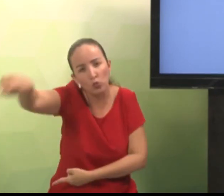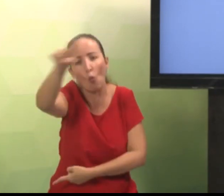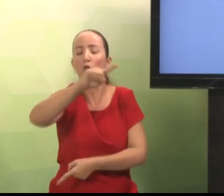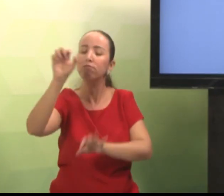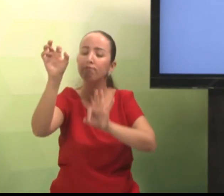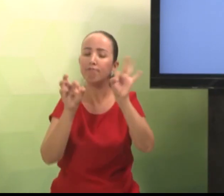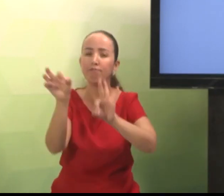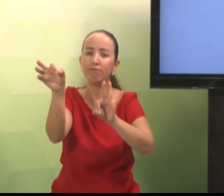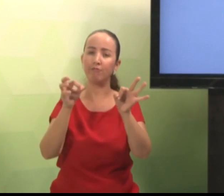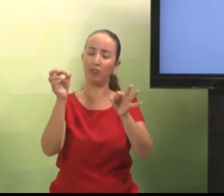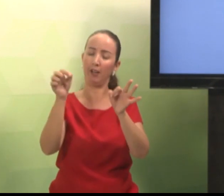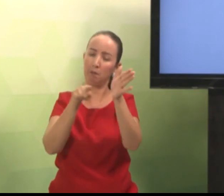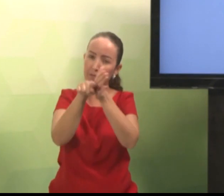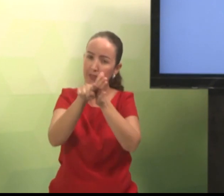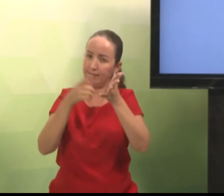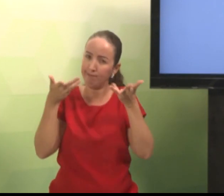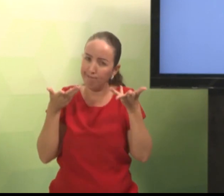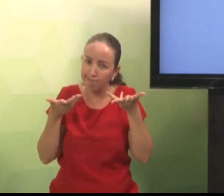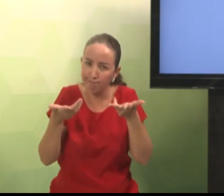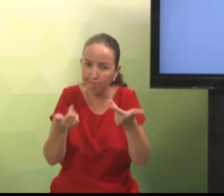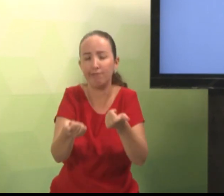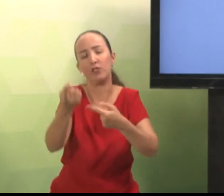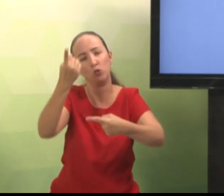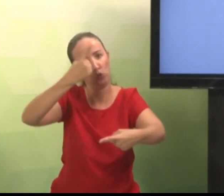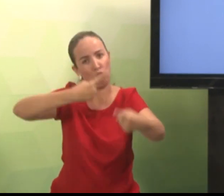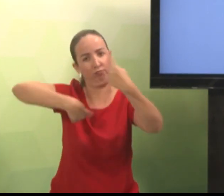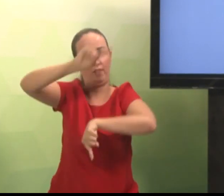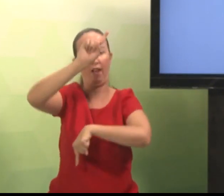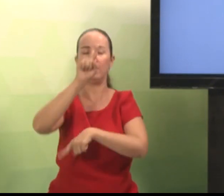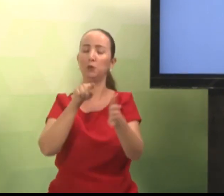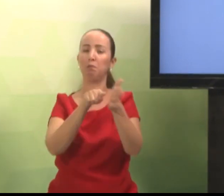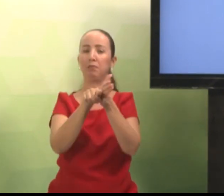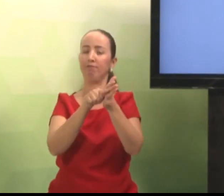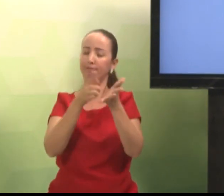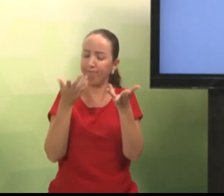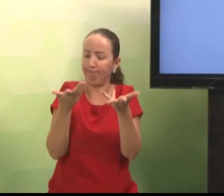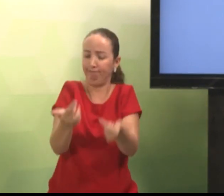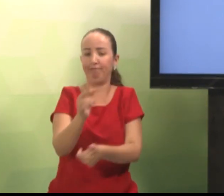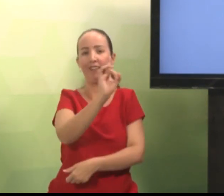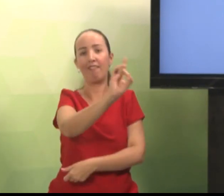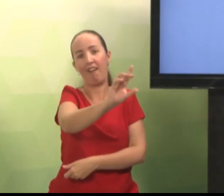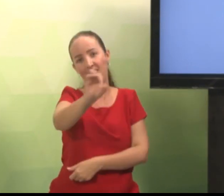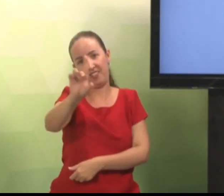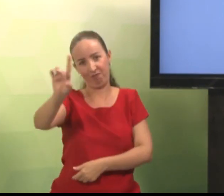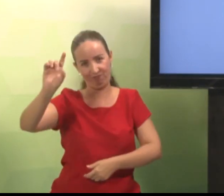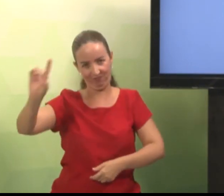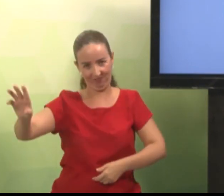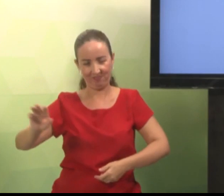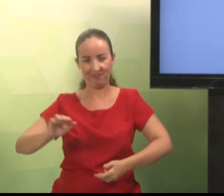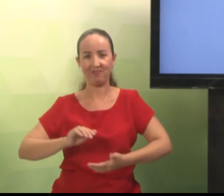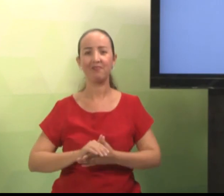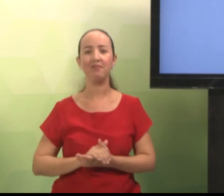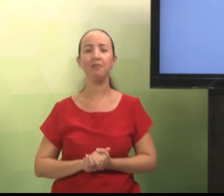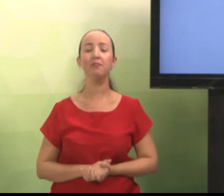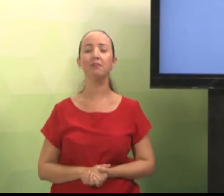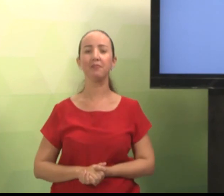muita sorte no desenvolvimento desse trabalho. Que desenvolvam um trabalho com qualidade. E que superem-se. Que seja um trabalho de qualidade